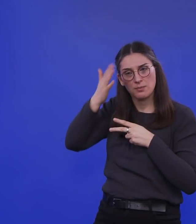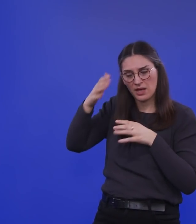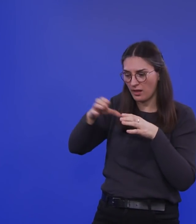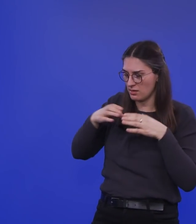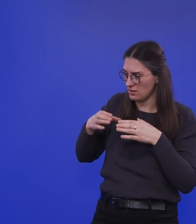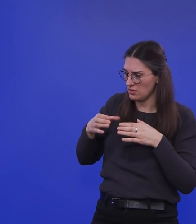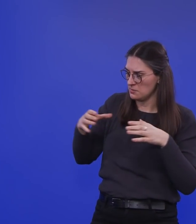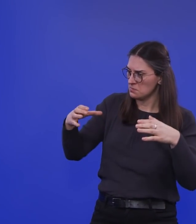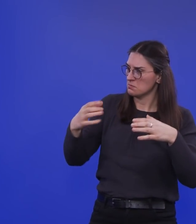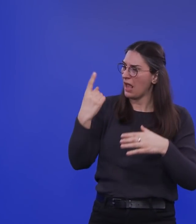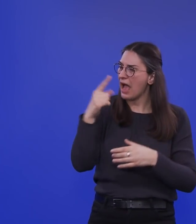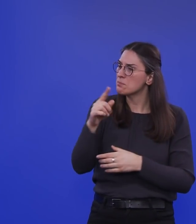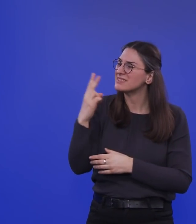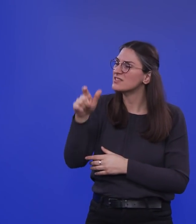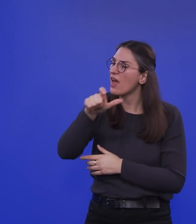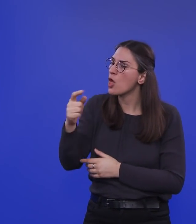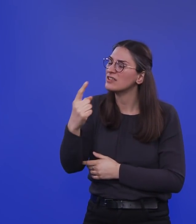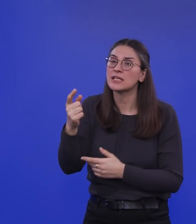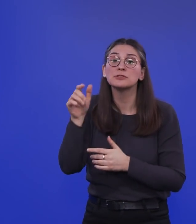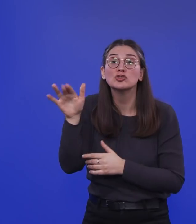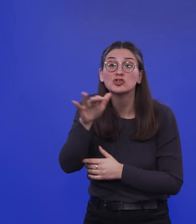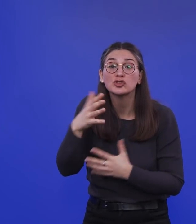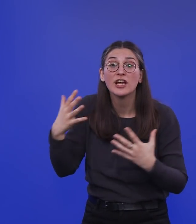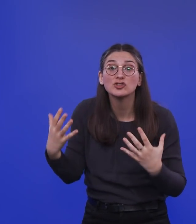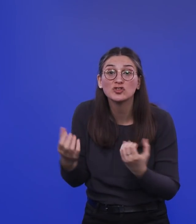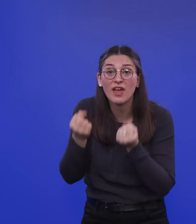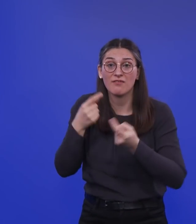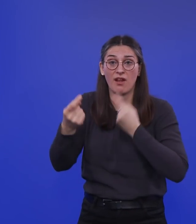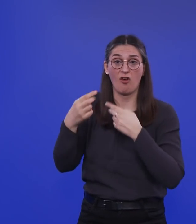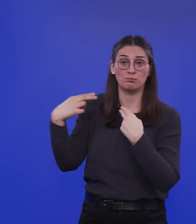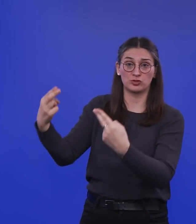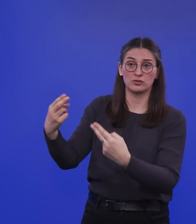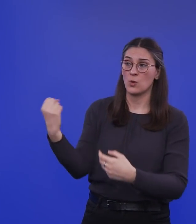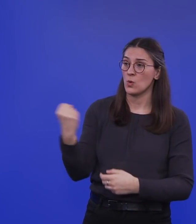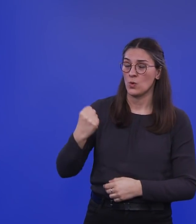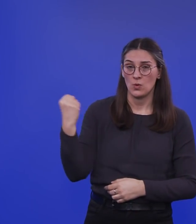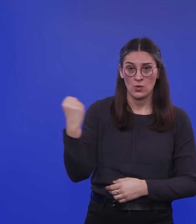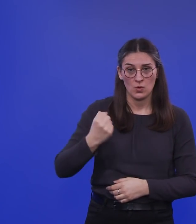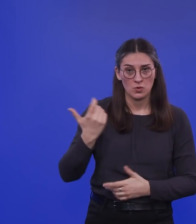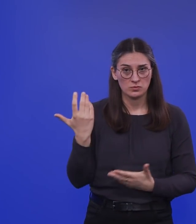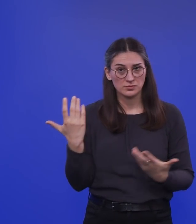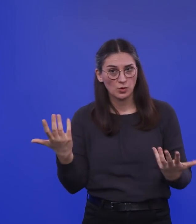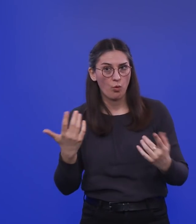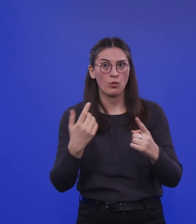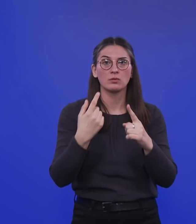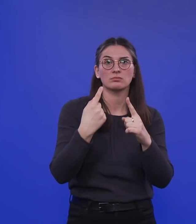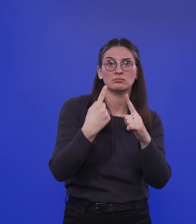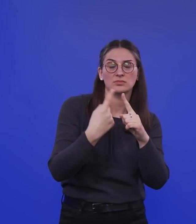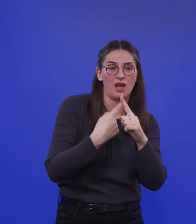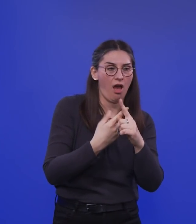zwei Leute hat mit schwerem Verlauf. Und das ist natürlich auch eine Zahl, die nicht durch die Krankenhäuser mal eben kurz